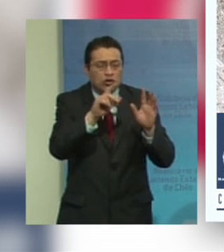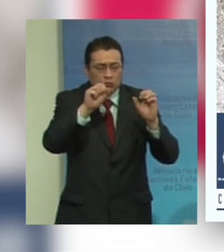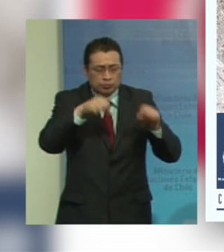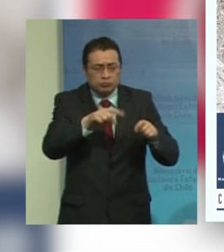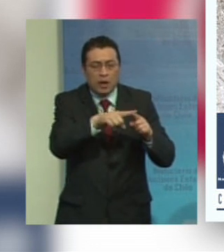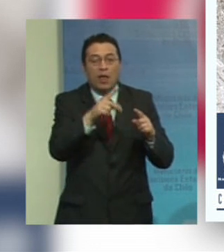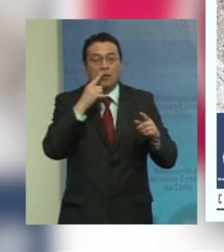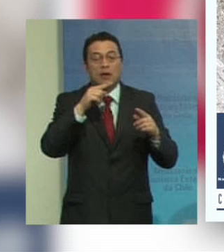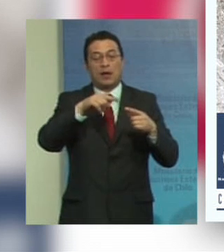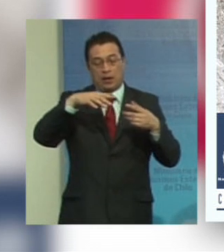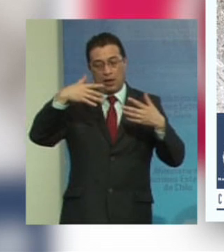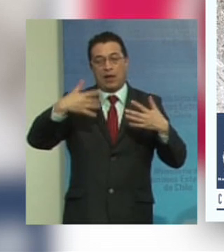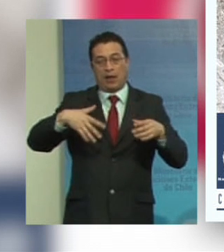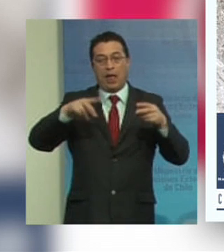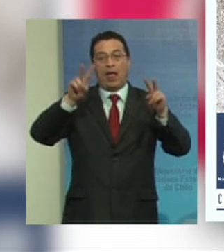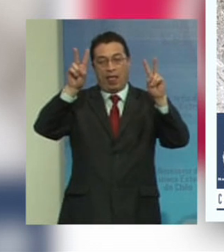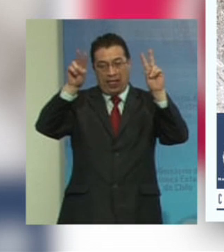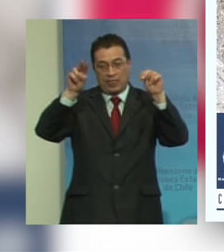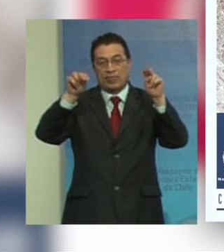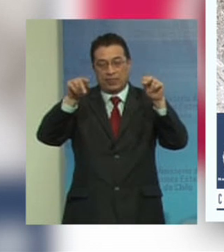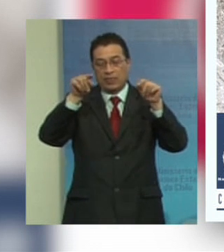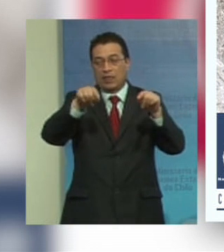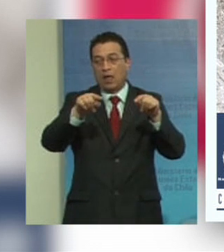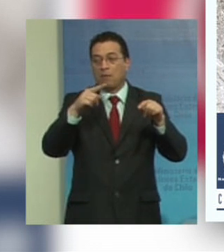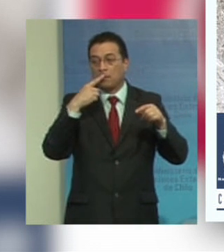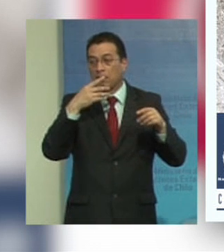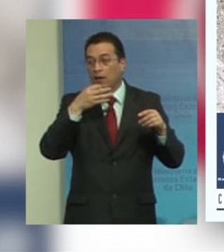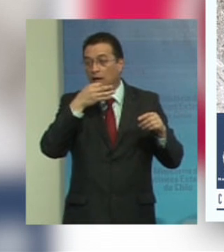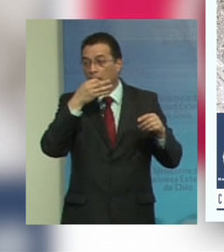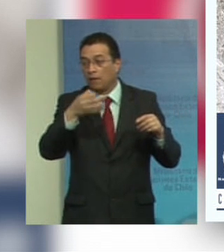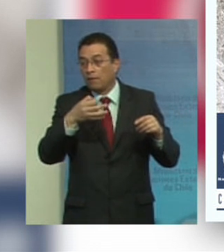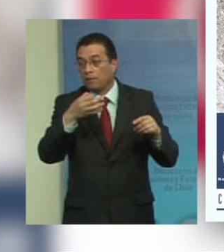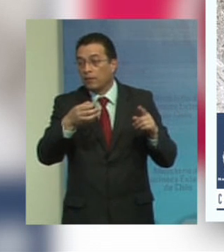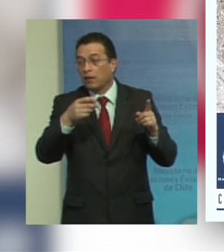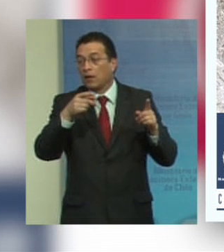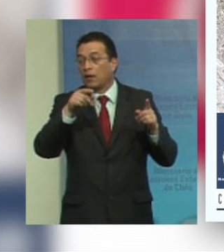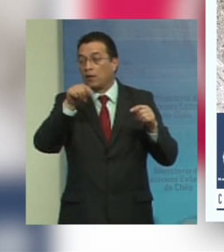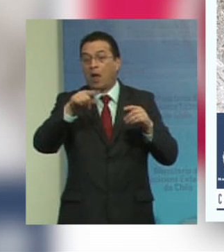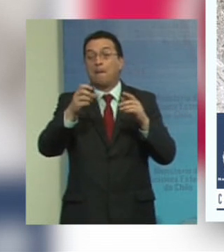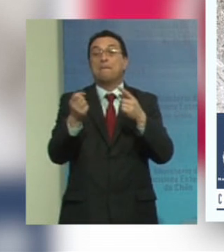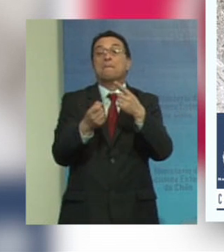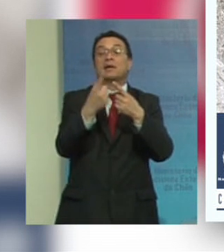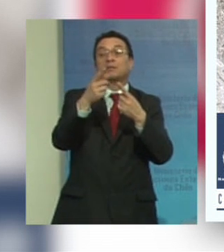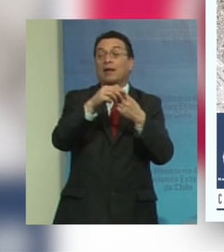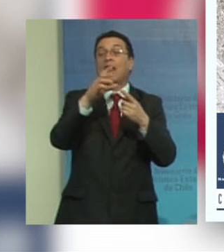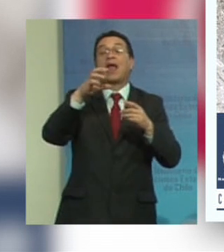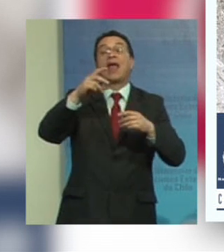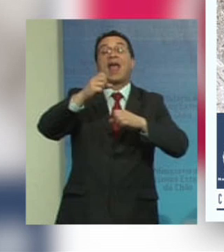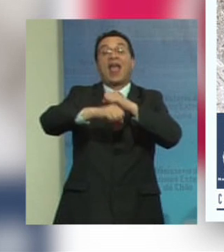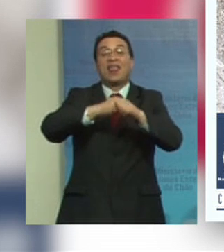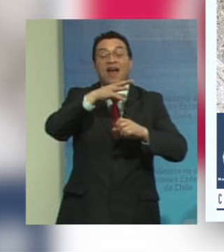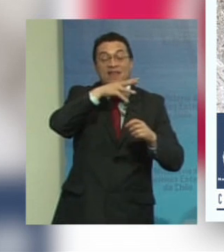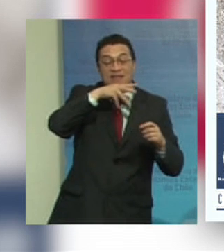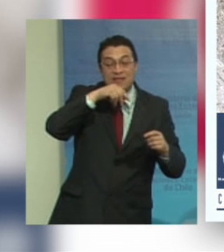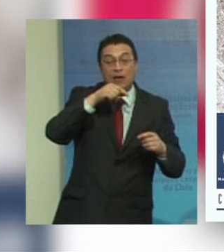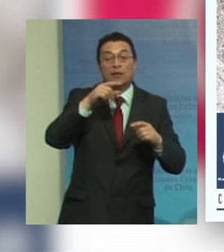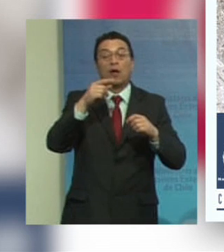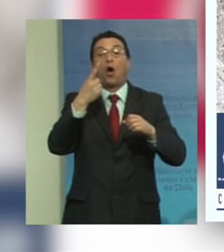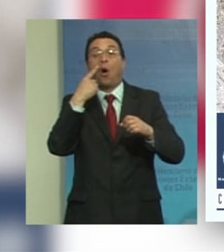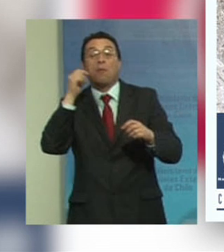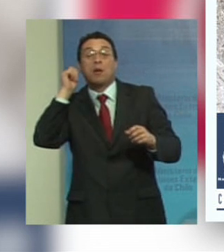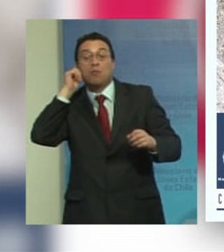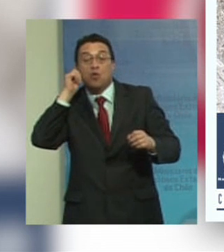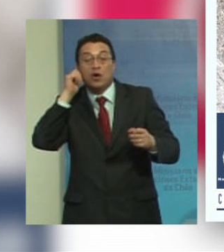y los temas que se las dimensiones que se señala acá es precisamente son edad sexo discapacidad